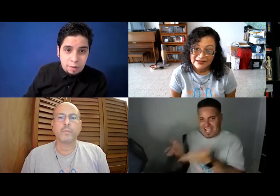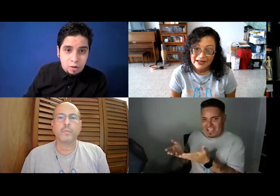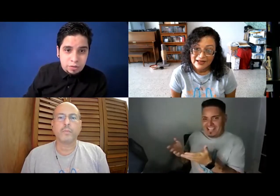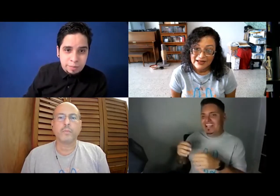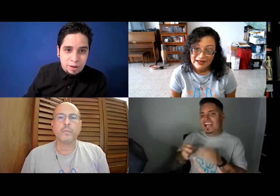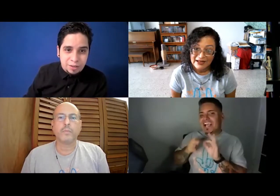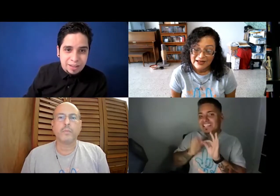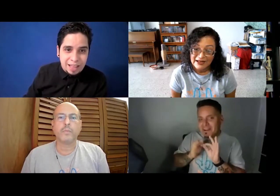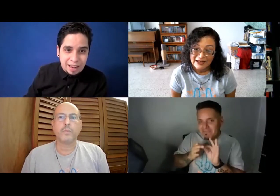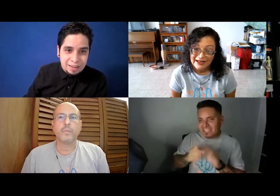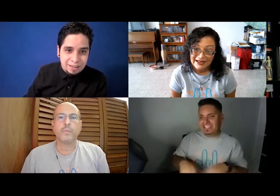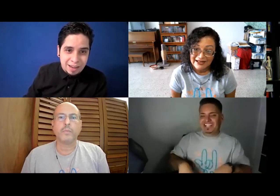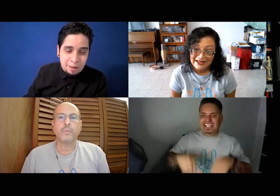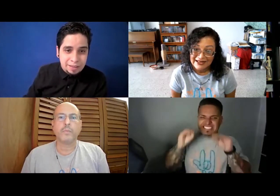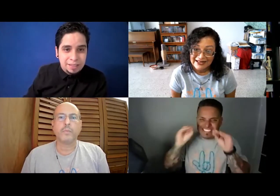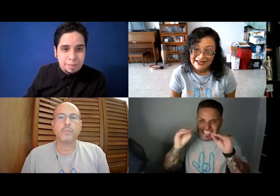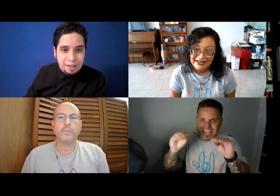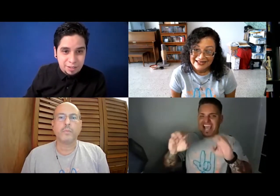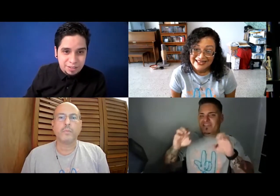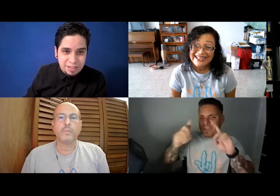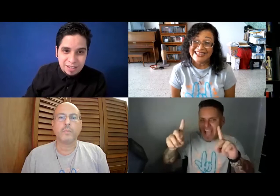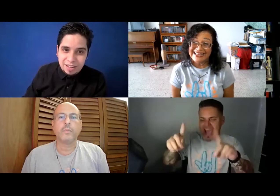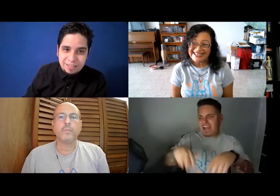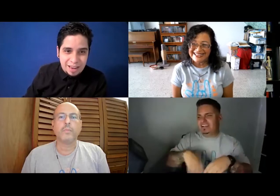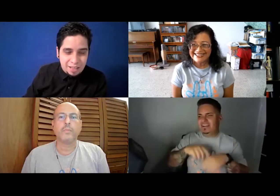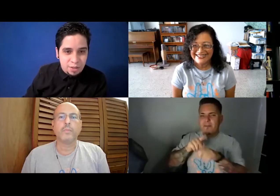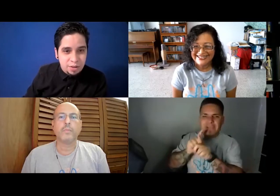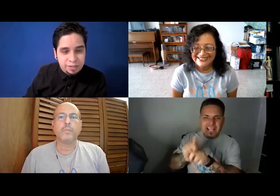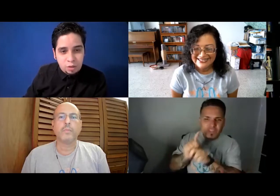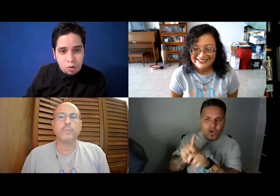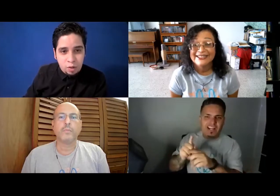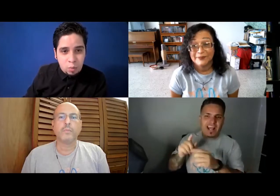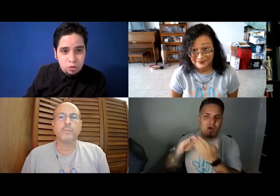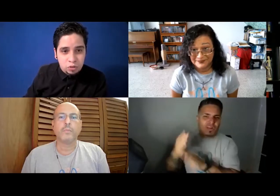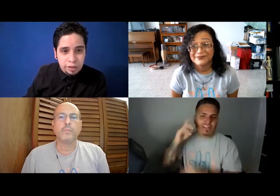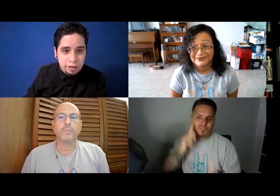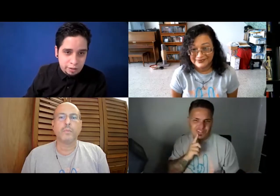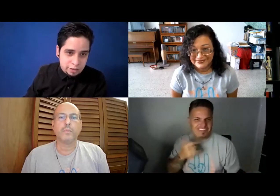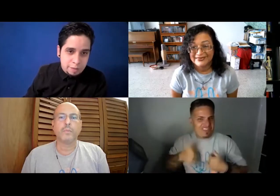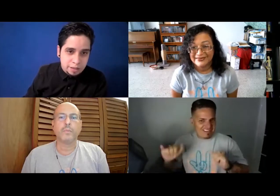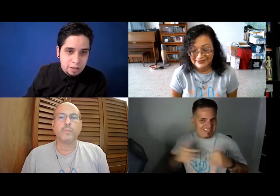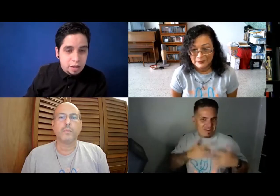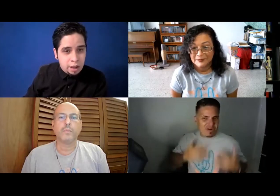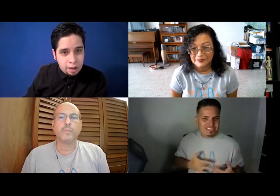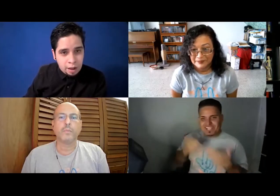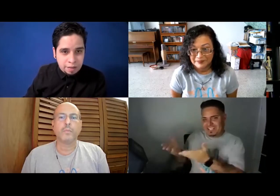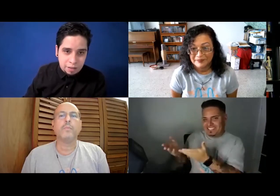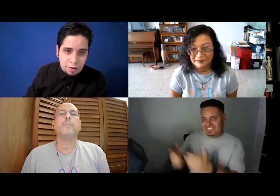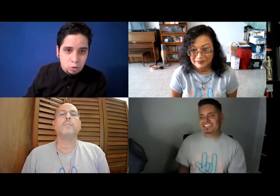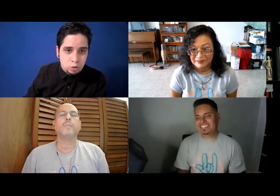yo, mi corazón estaca en la parte de interpretación, enseñando, siendo educador como de intérprete, asistiendo a la cultura